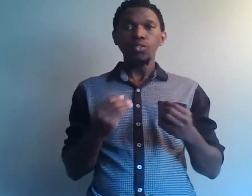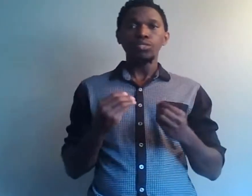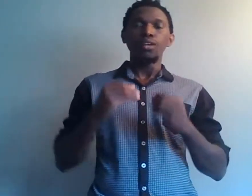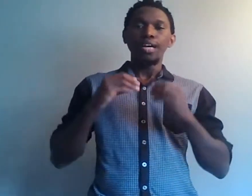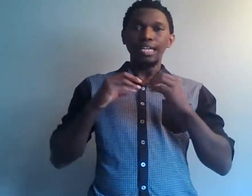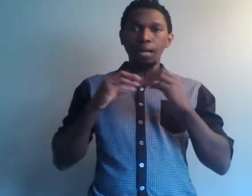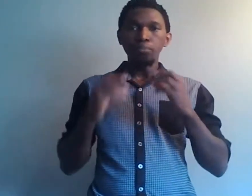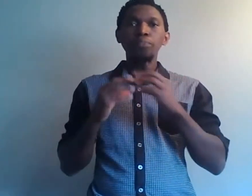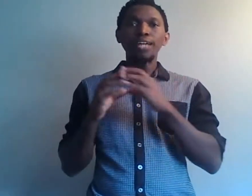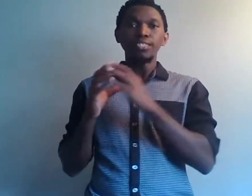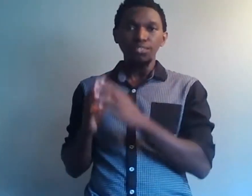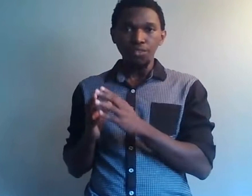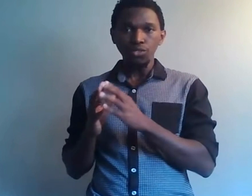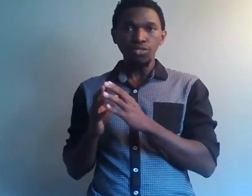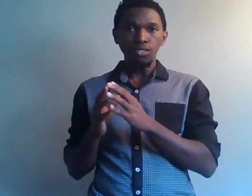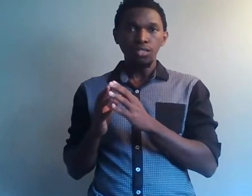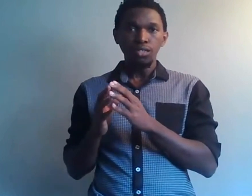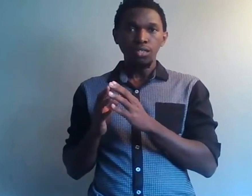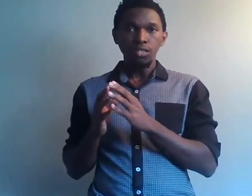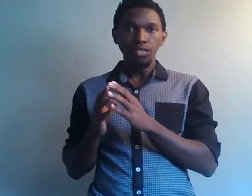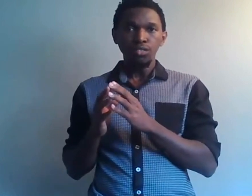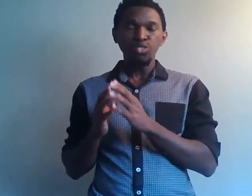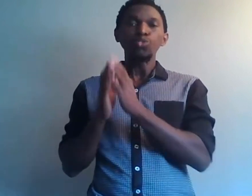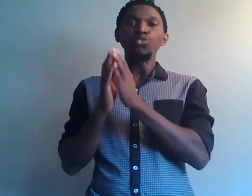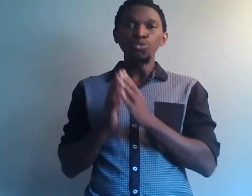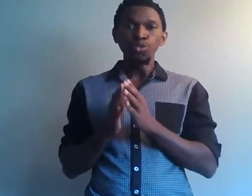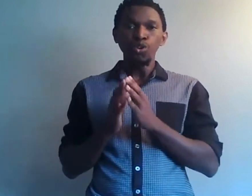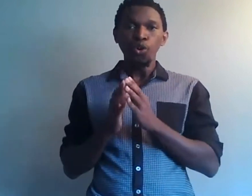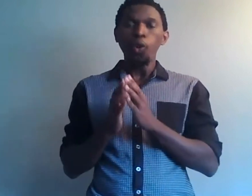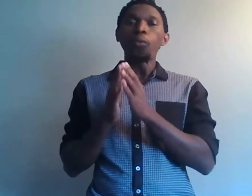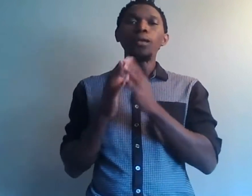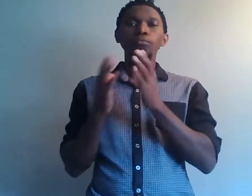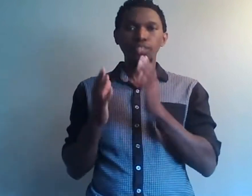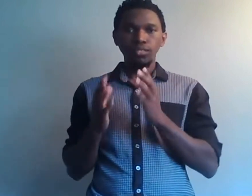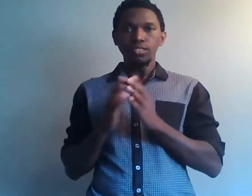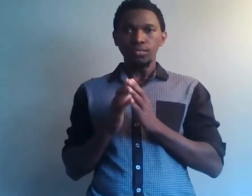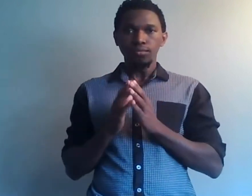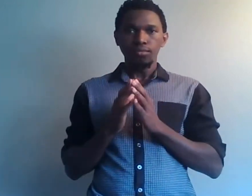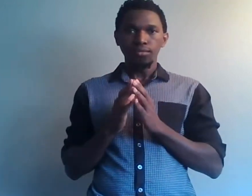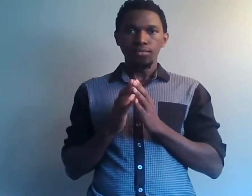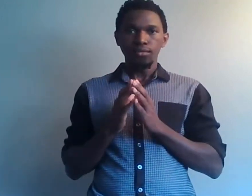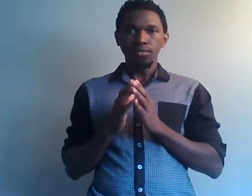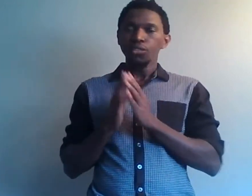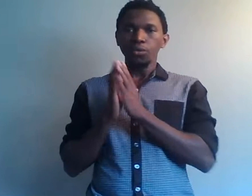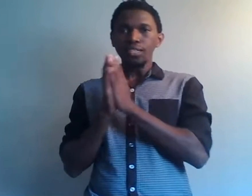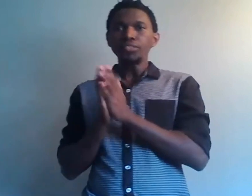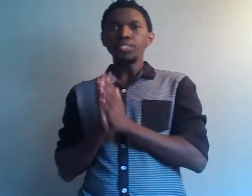que la plupart des divorces sont dus aux problèmes financiers. Donc, ça veut dire